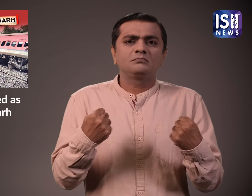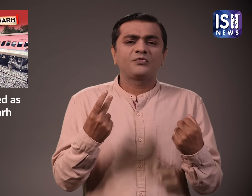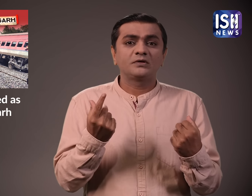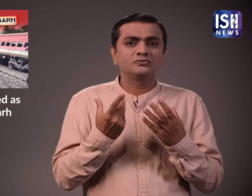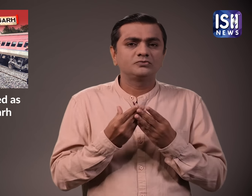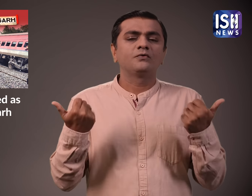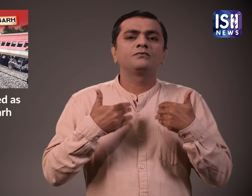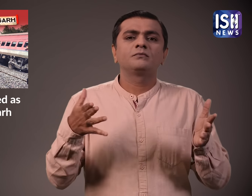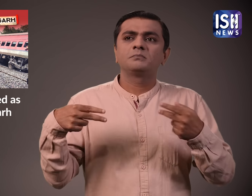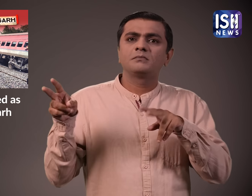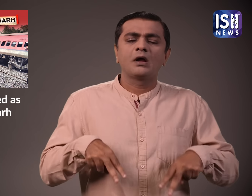की प्रातना करता हूँ